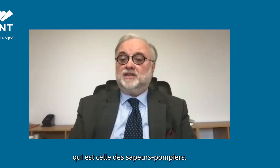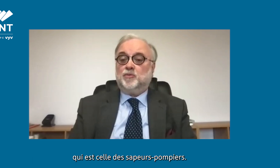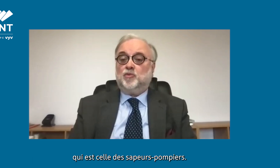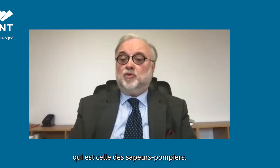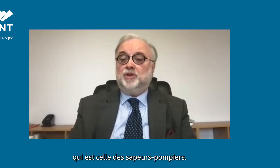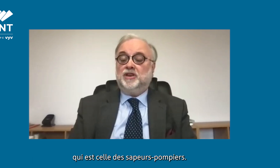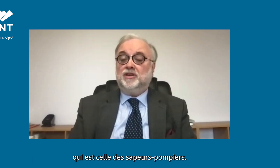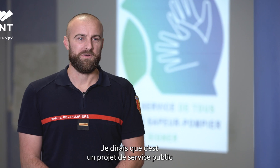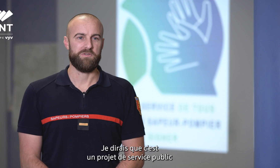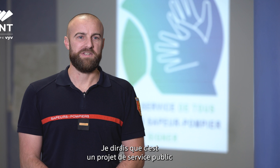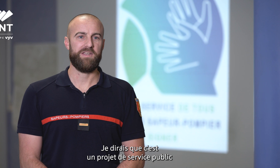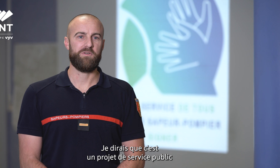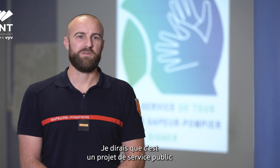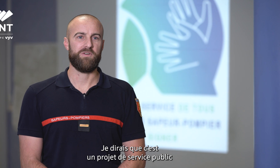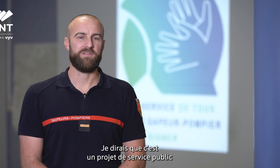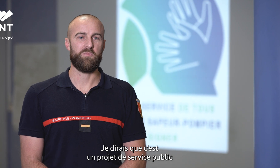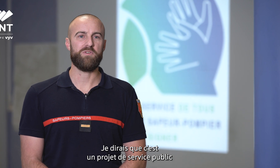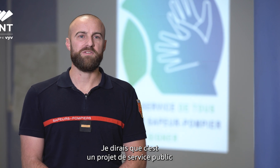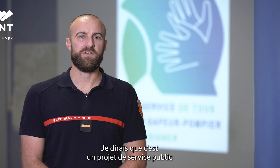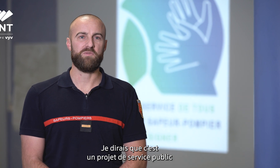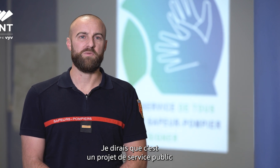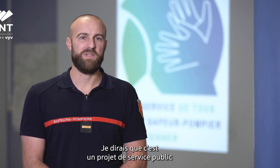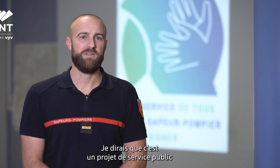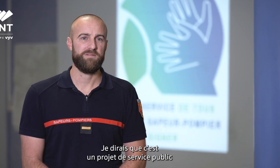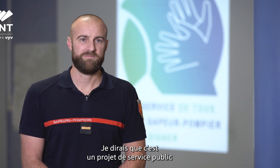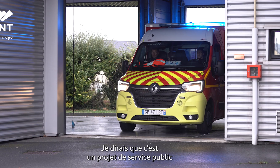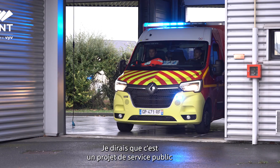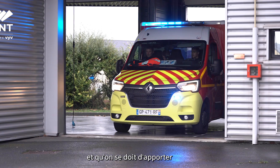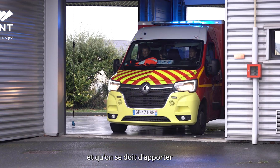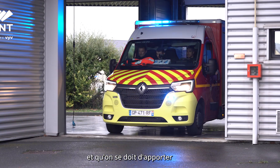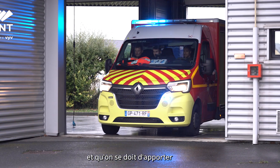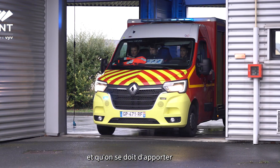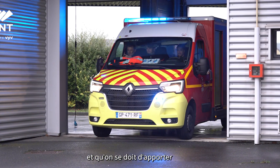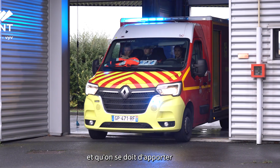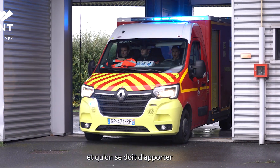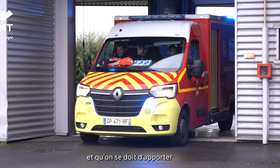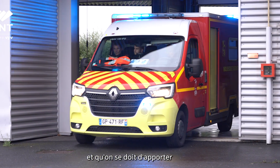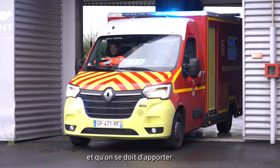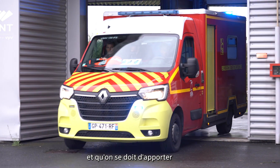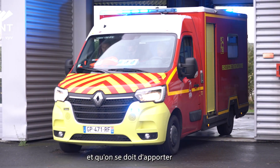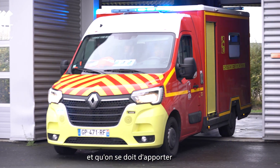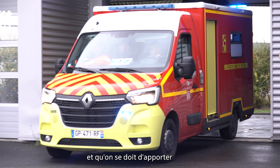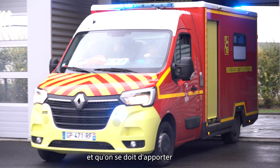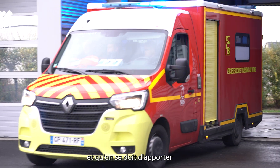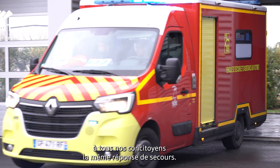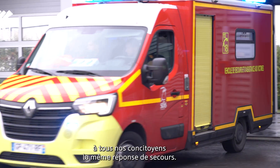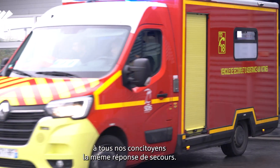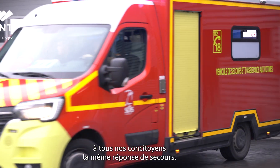sapeurs-pompiers. Je dirais que c'est un projet de service public et qu'on se doit d'apporter à tous nos